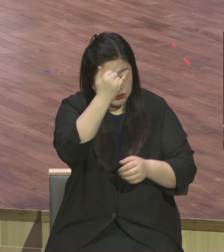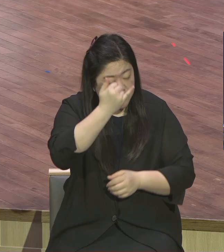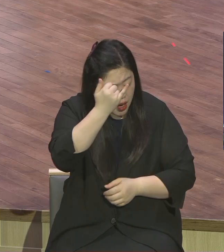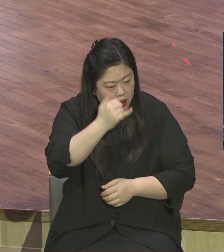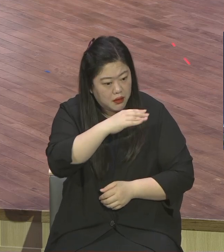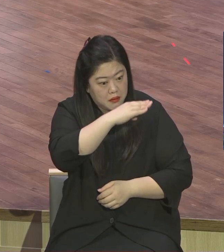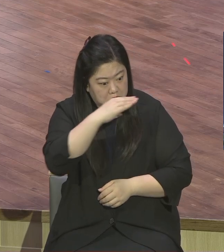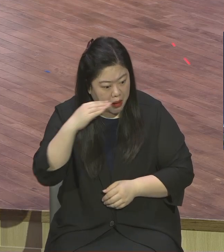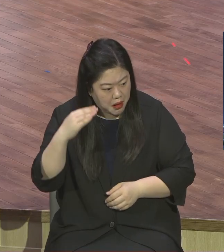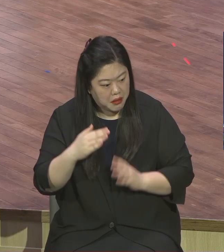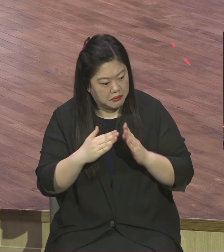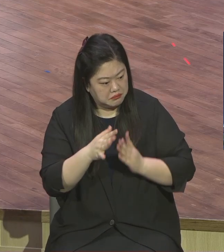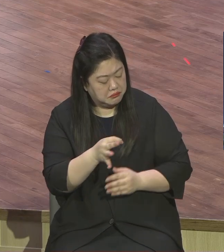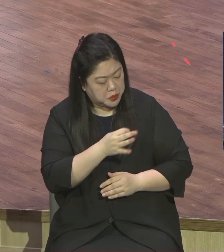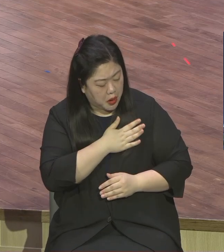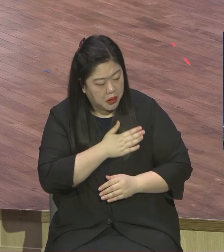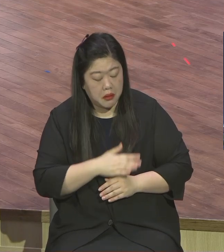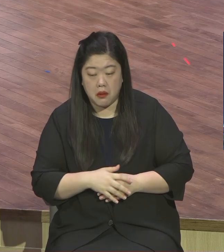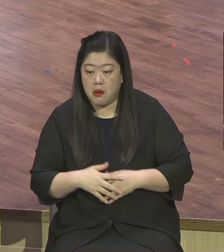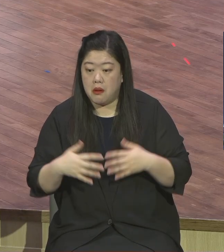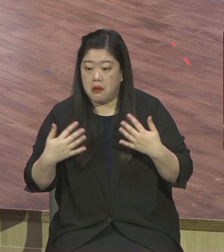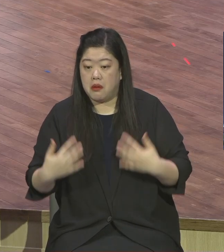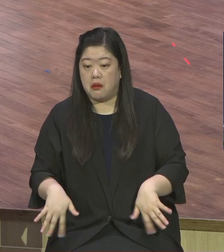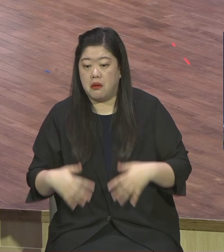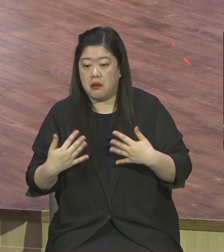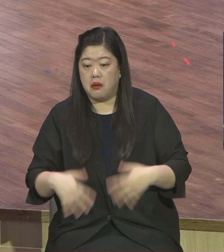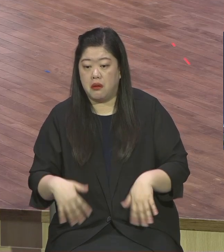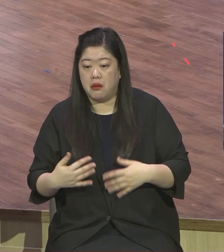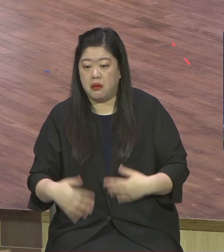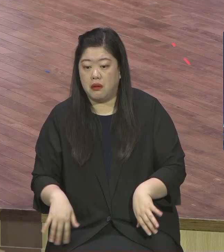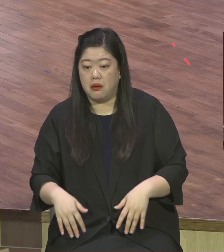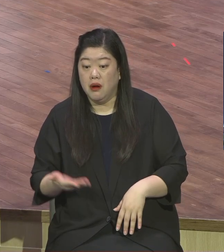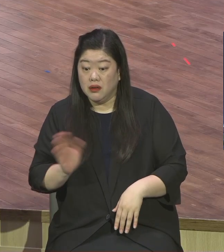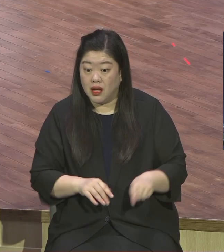이 청년 속에 채워지지 않는 것이 그게 뭐였냐